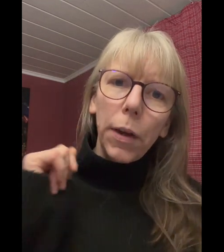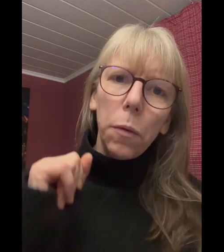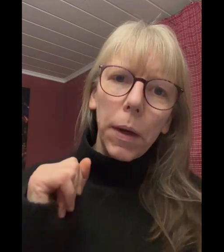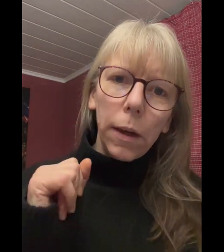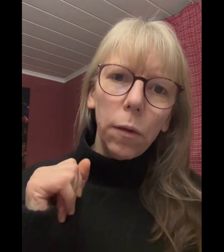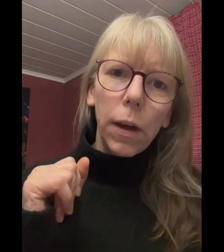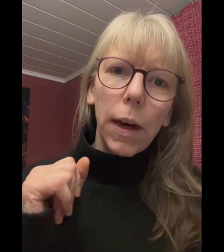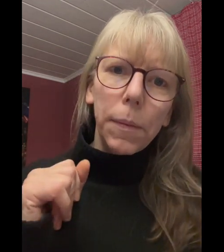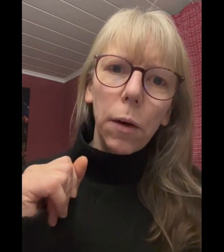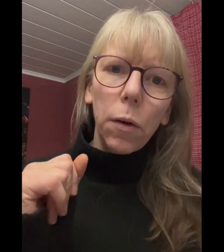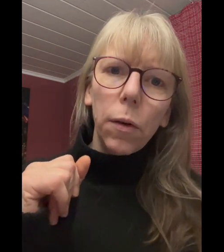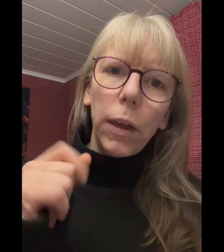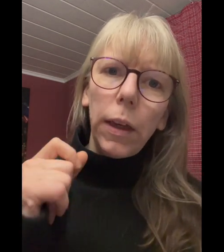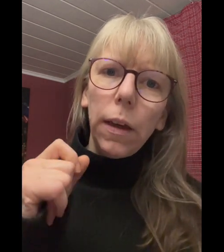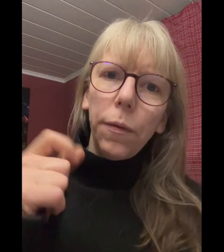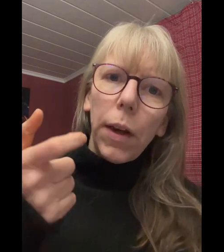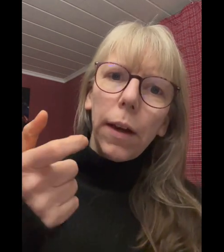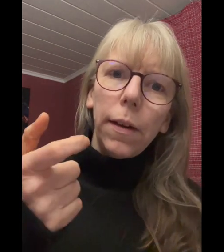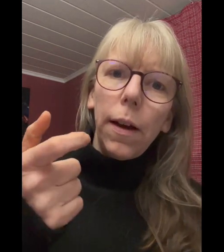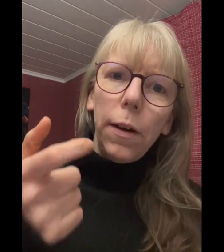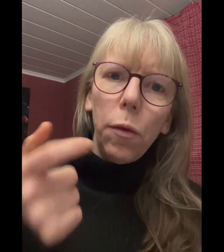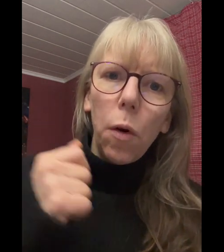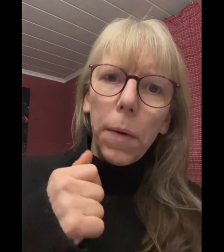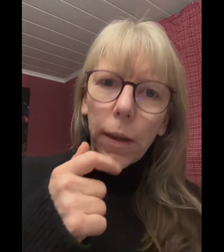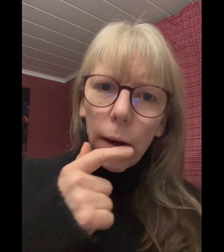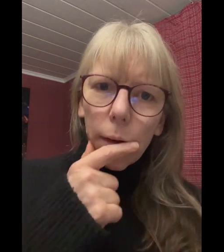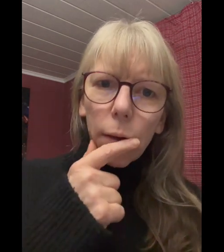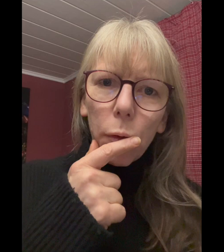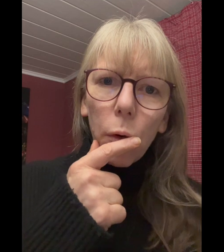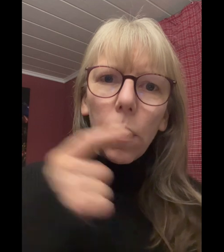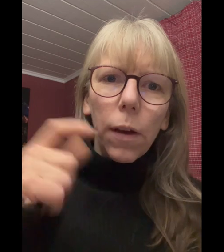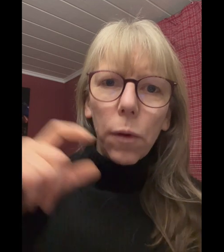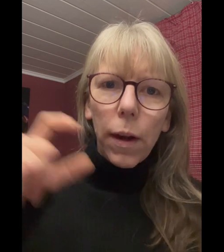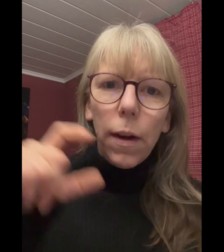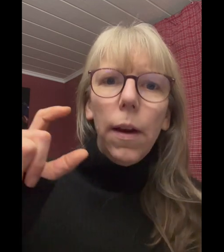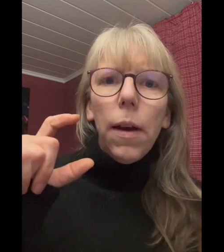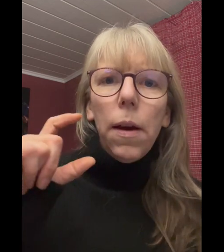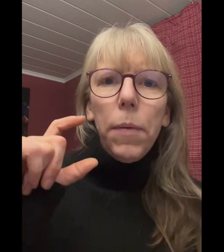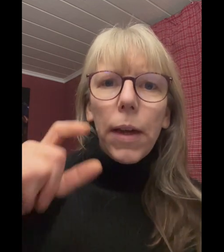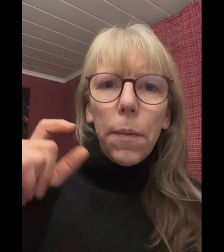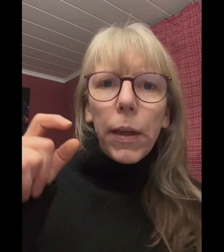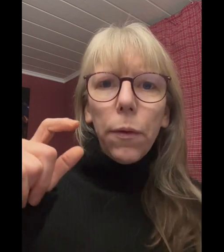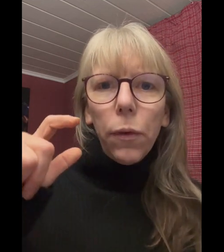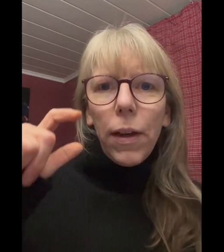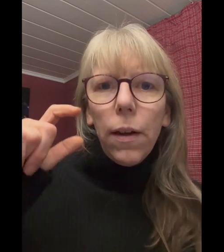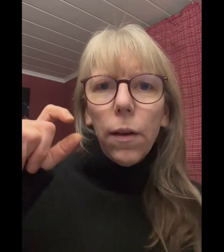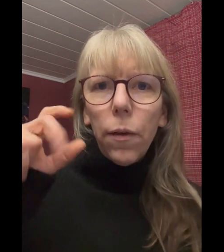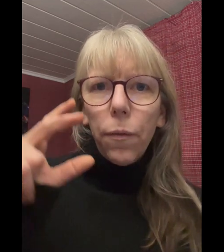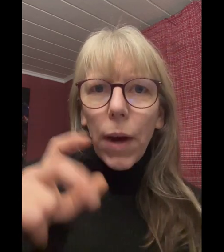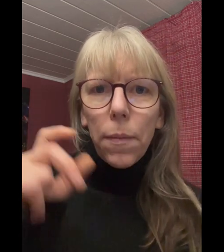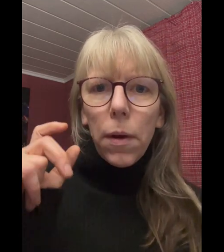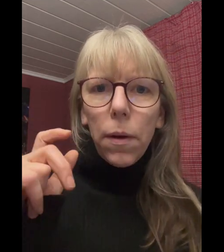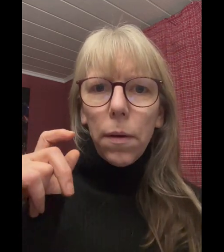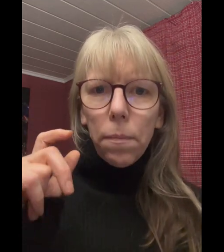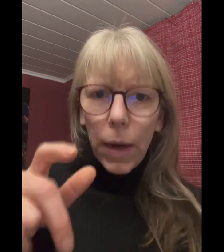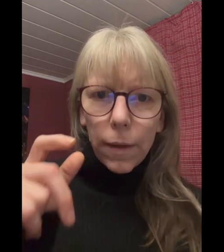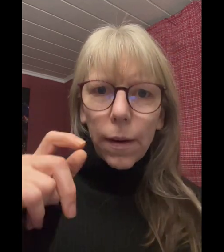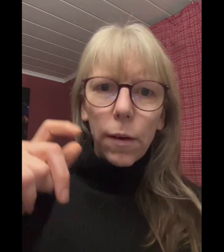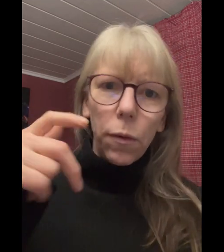wir die Überlegung gehabt, auch hier vielleicht einen To-Go-Becher zu gucken, also einen Metallbecher, wo sie eine warme Mahlzeit und